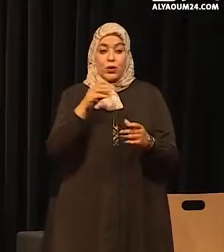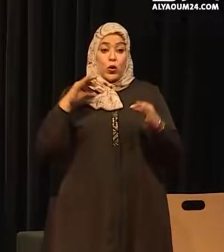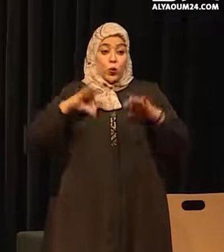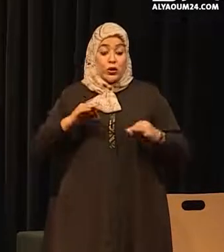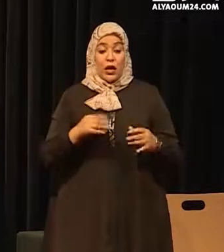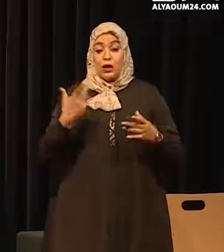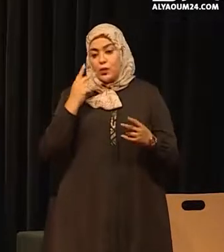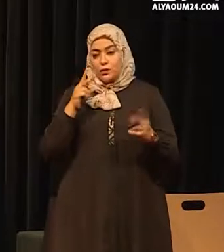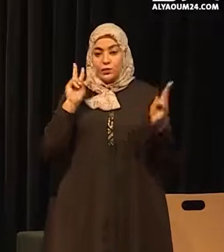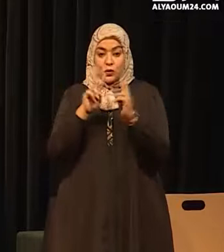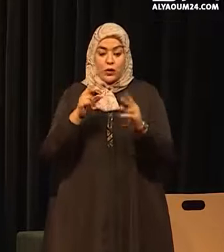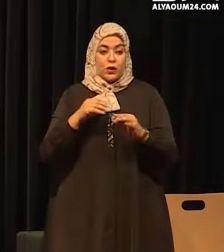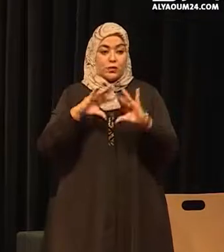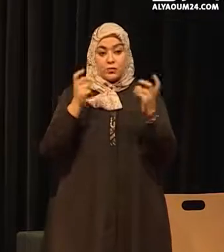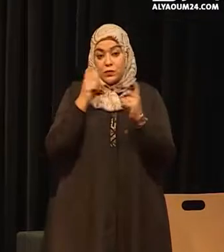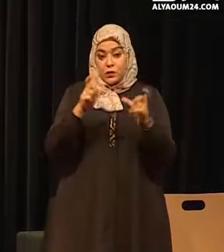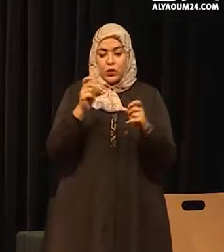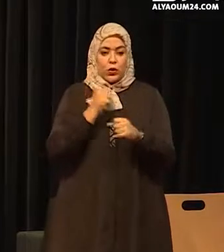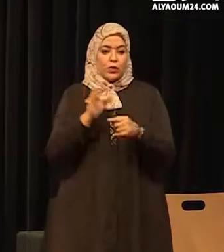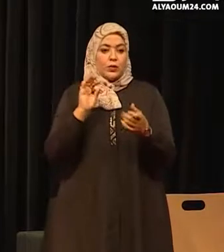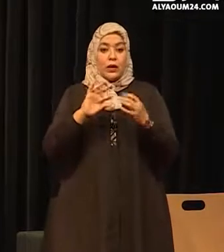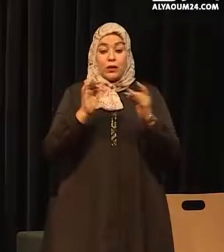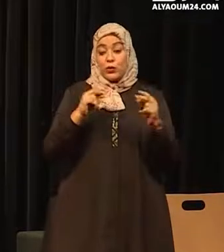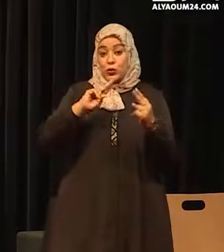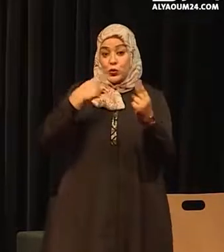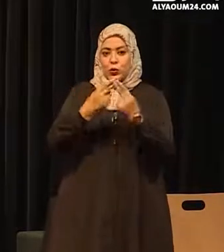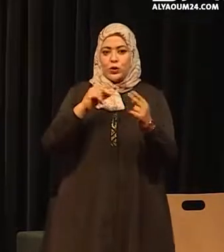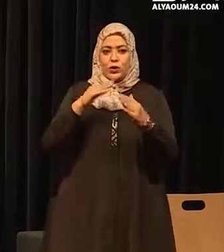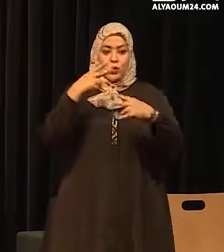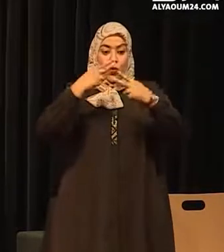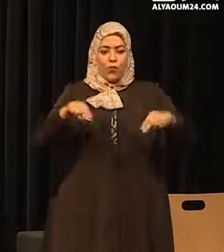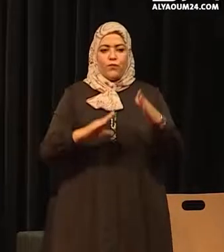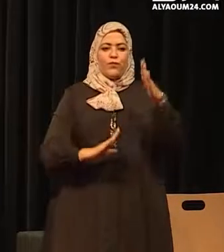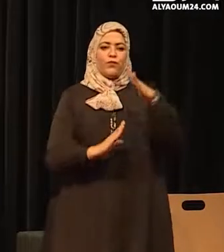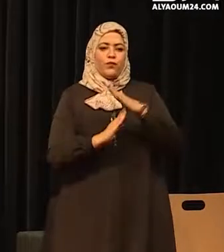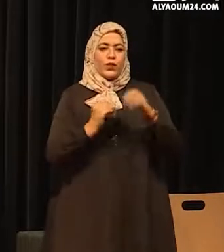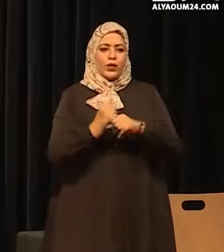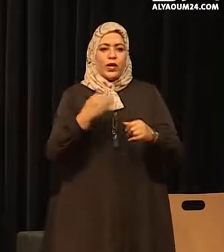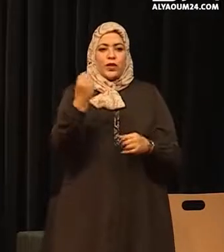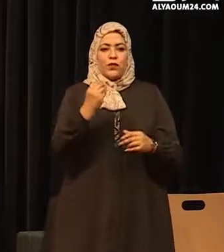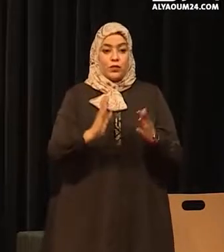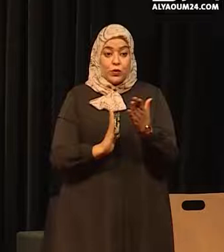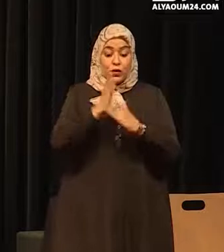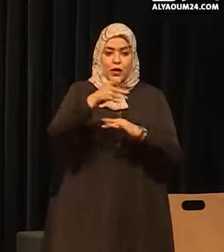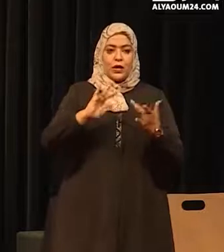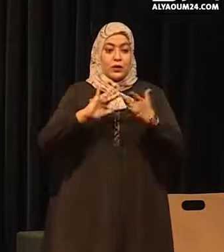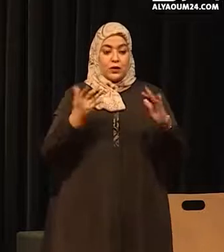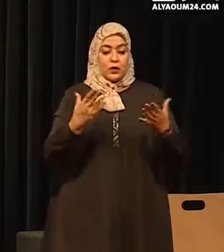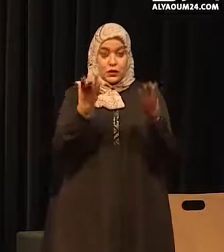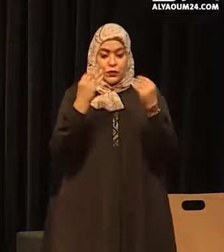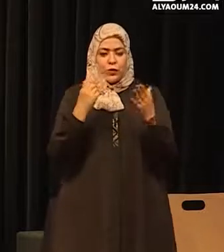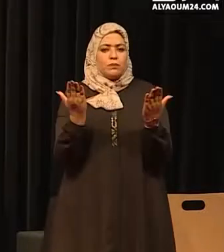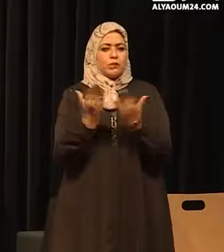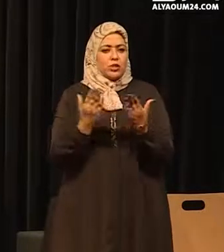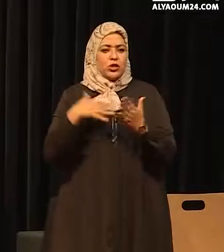واللجنة الوطنية مهمة من أجل ابتكار حلول ملائمة تسمح للأطفال بولوج الإنترنت والاستفادة من